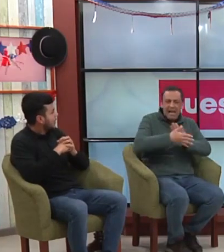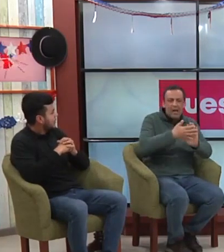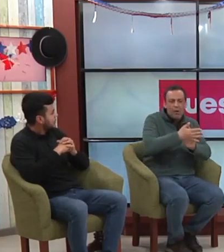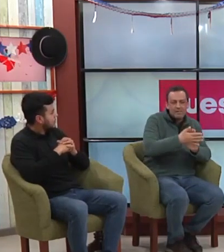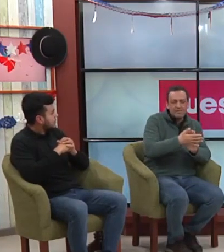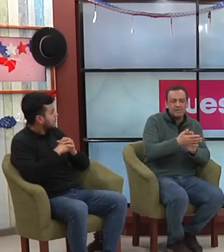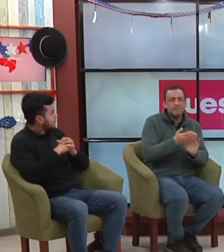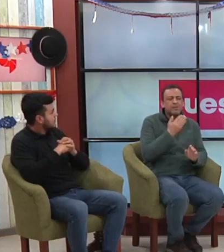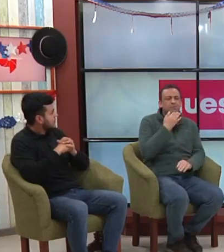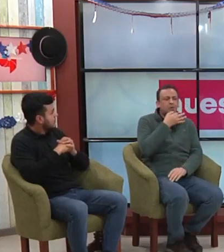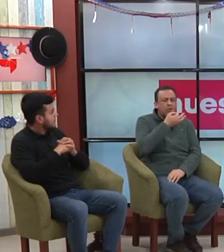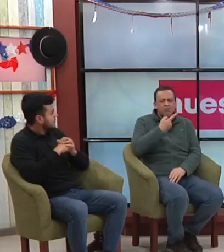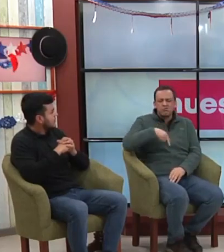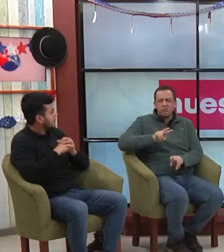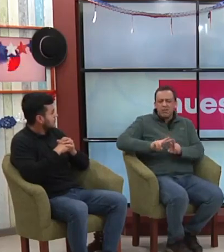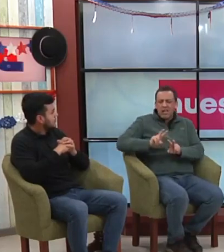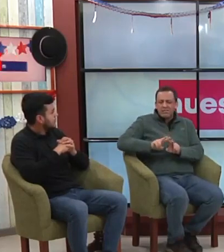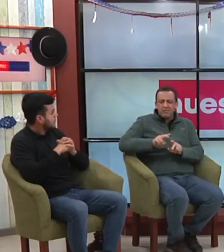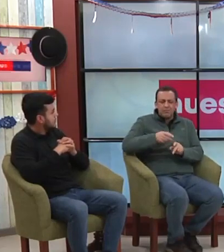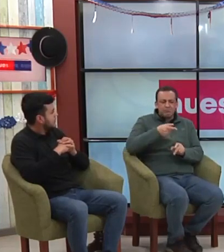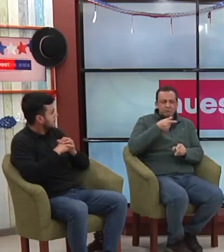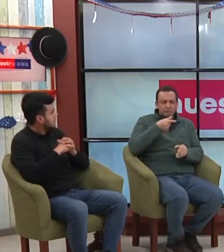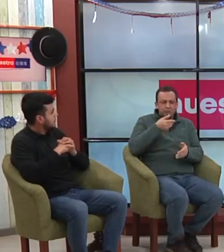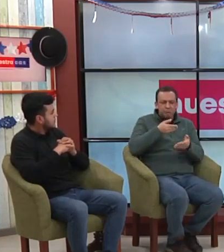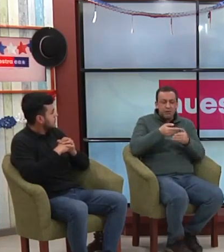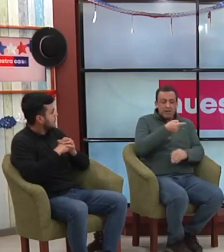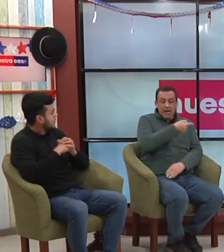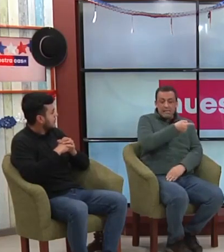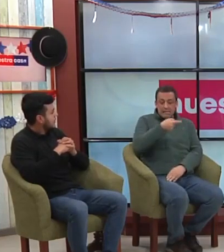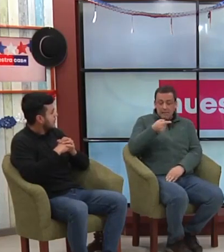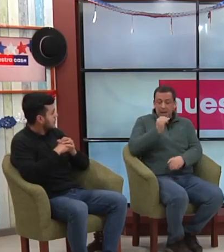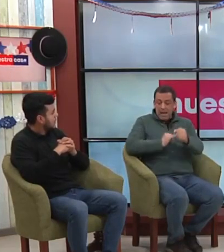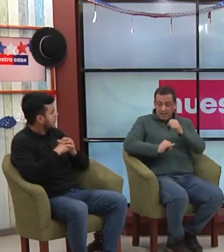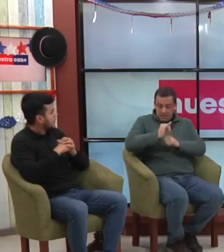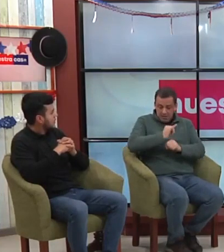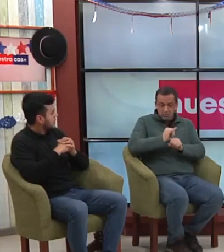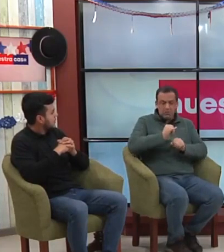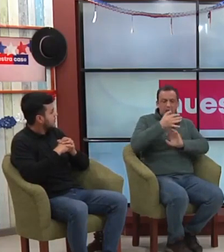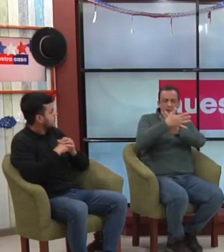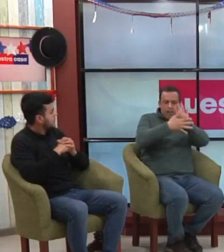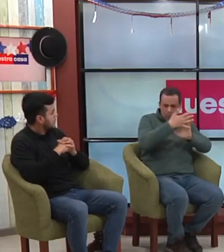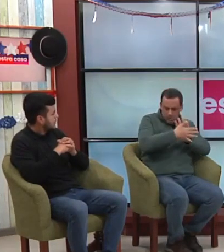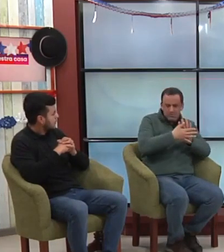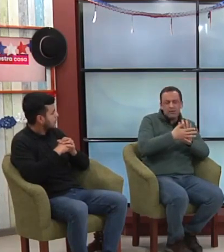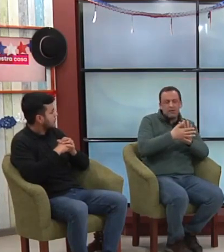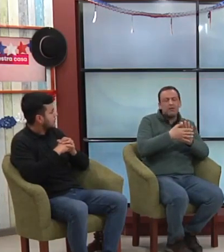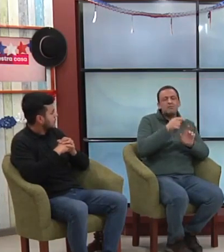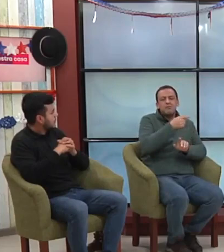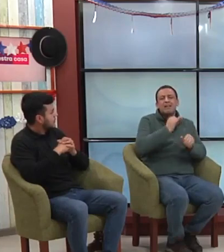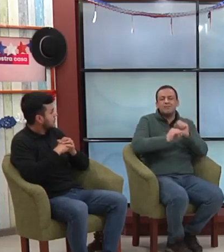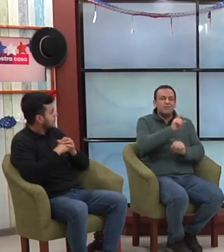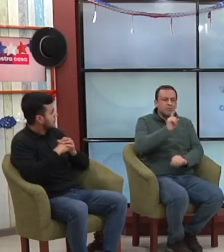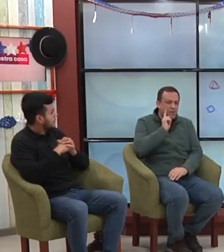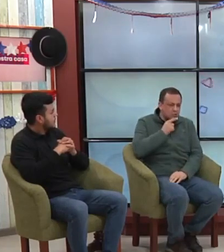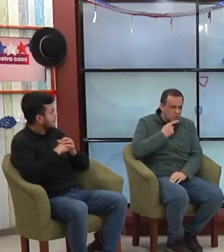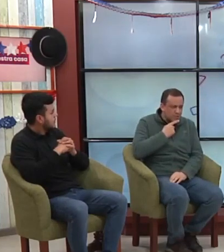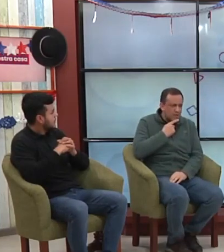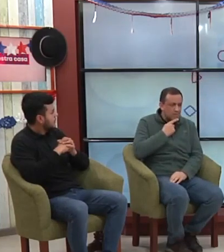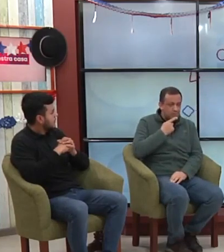también en qué están por estos días esta es la semana internacional de las lenguas de señas me imagino que para ustedes en particular